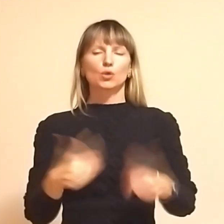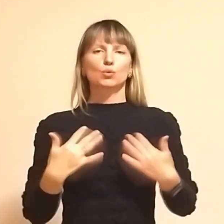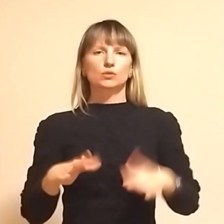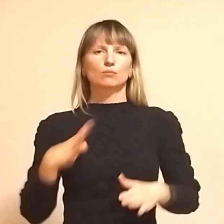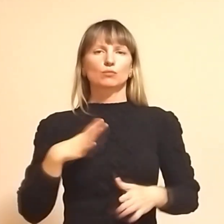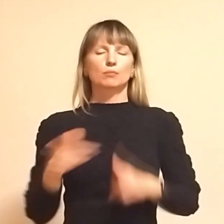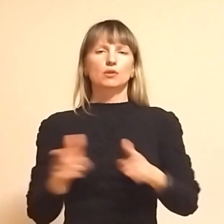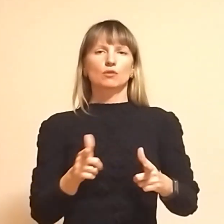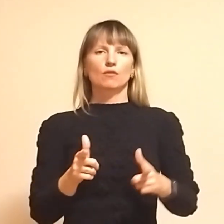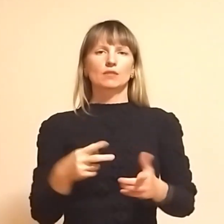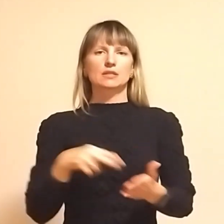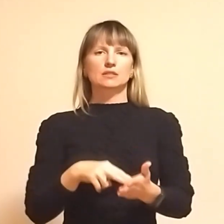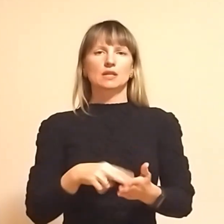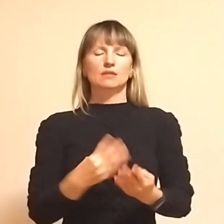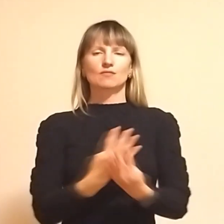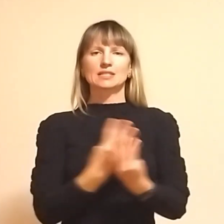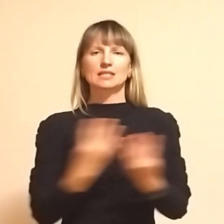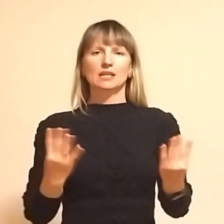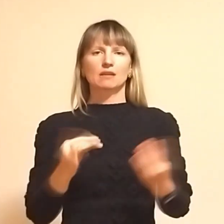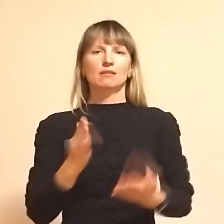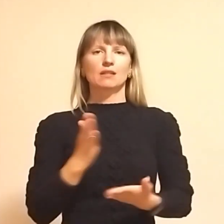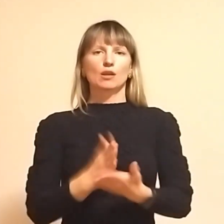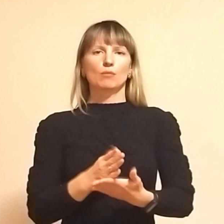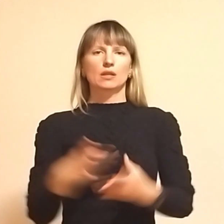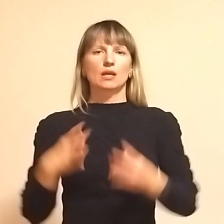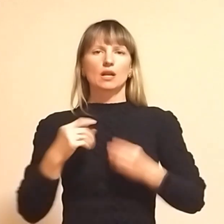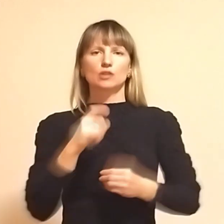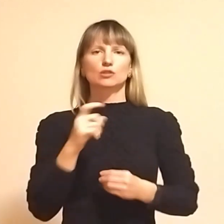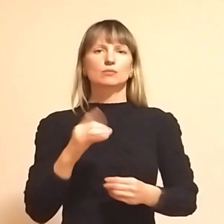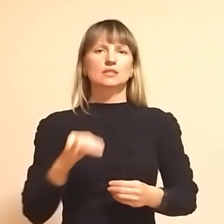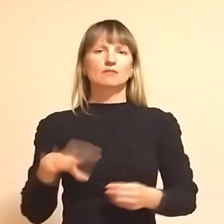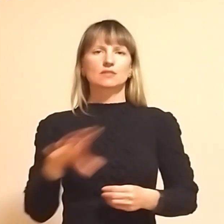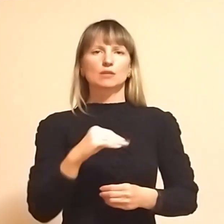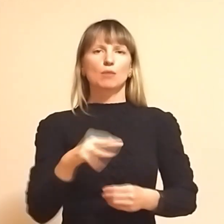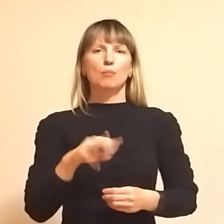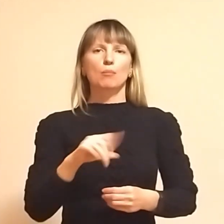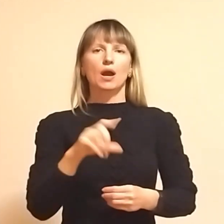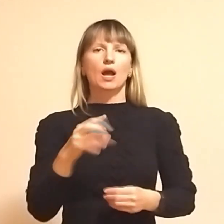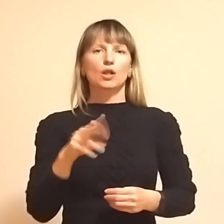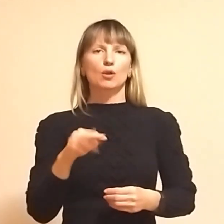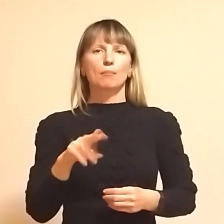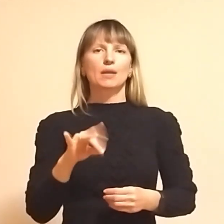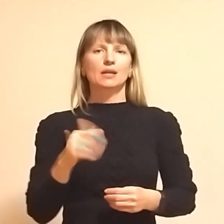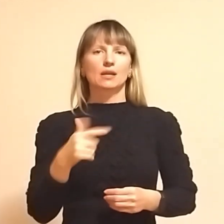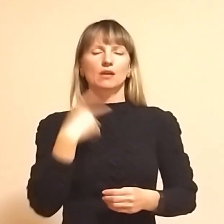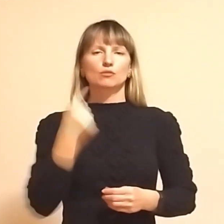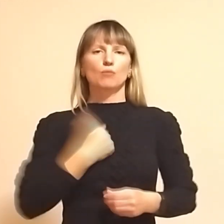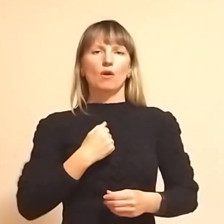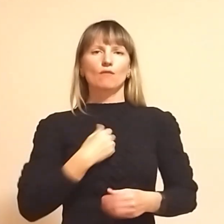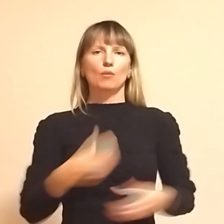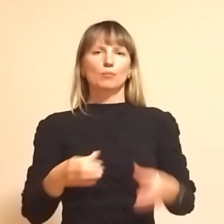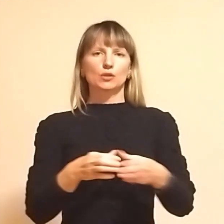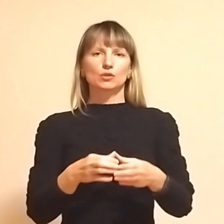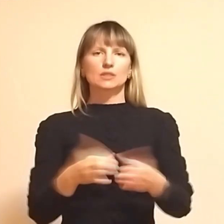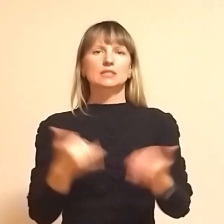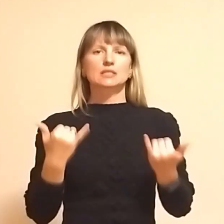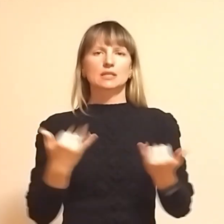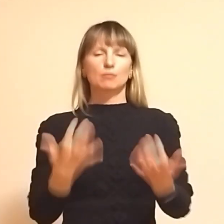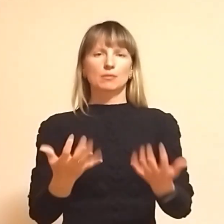підготованими стати в загальній стій і тримати його разом зі всіма. Михайло Пиріг каже, у бойовому підрозділі зараз прийняли